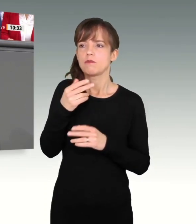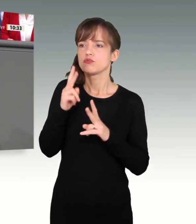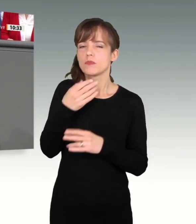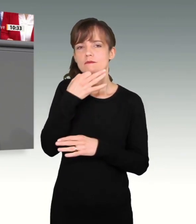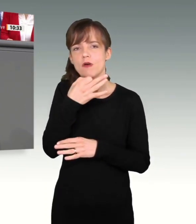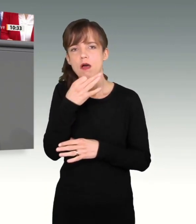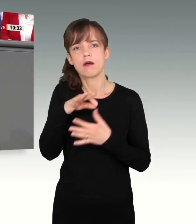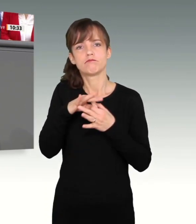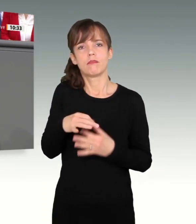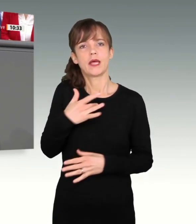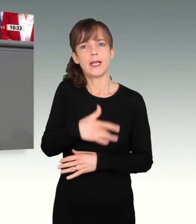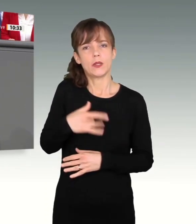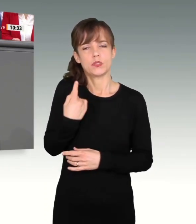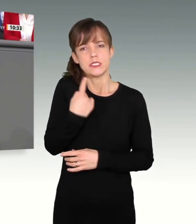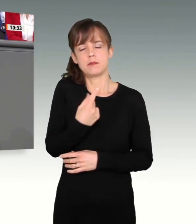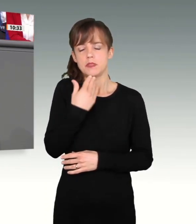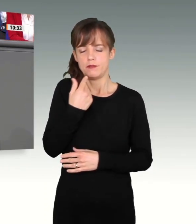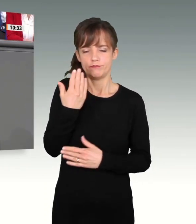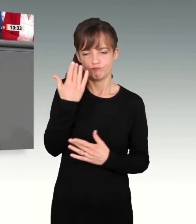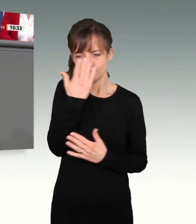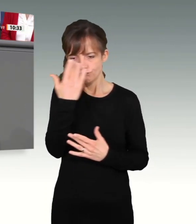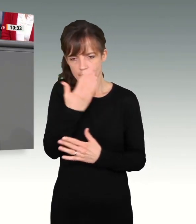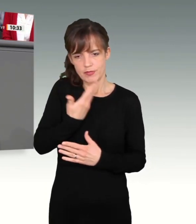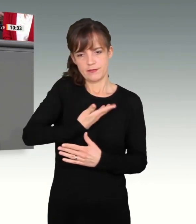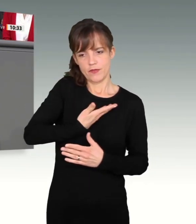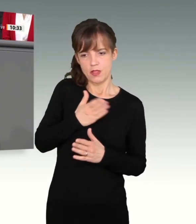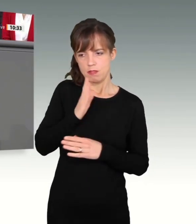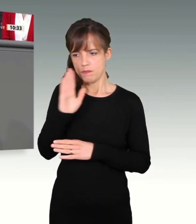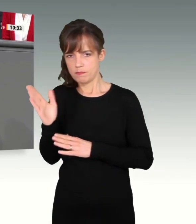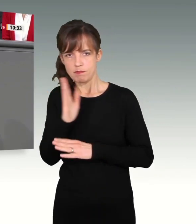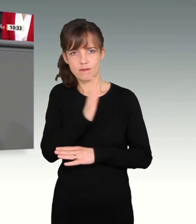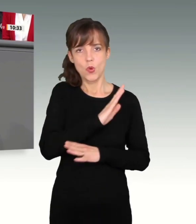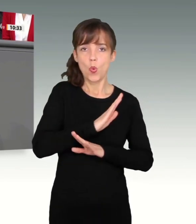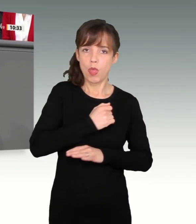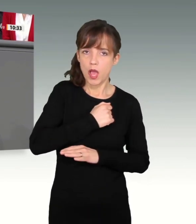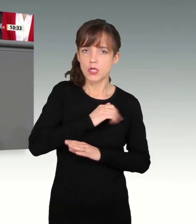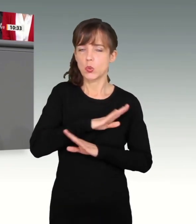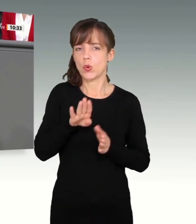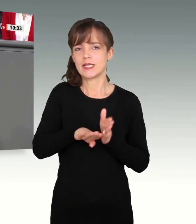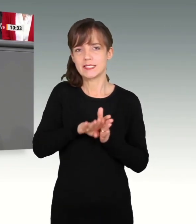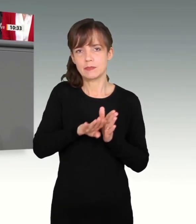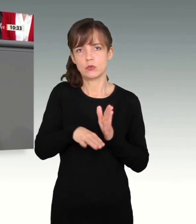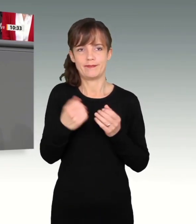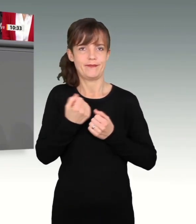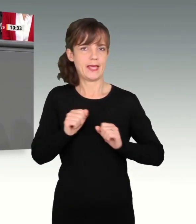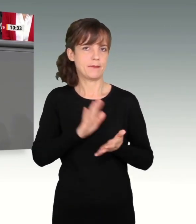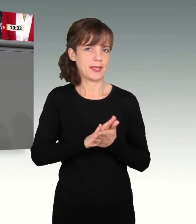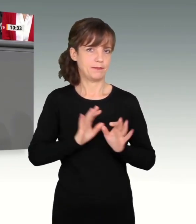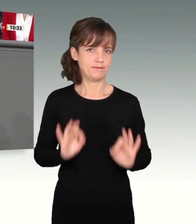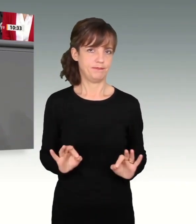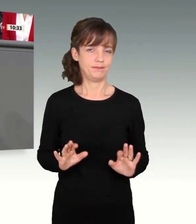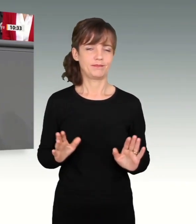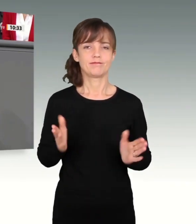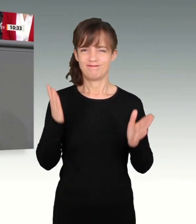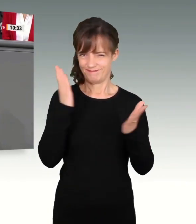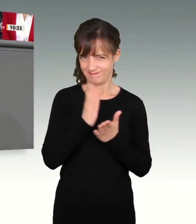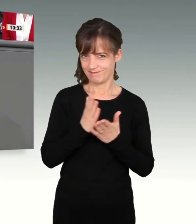Religion frei zu orientieren. Ohne Angst und ohne Diskriminierung in Freiheit. Zitat Ende. Ich will es also